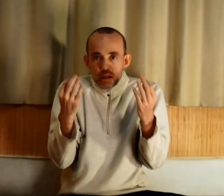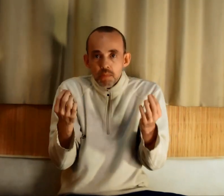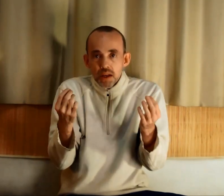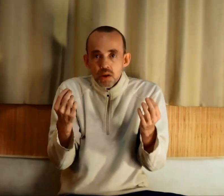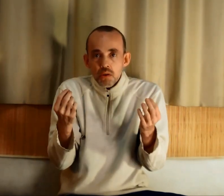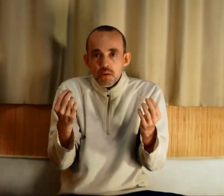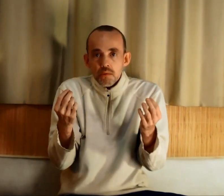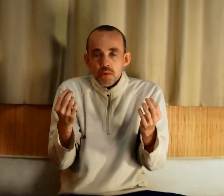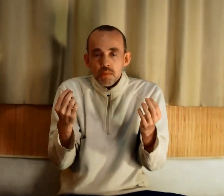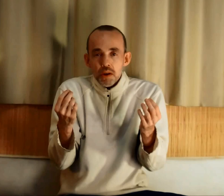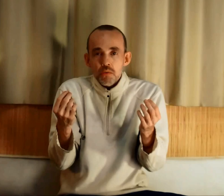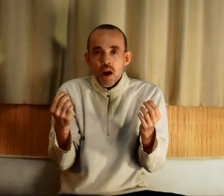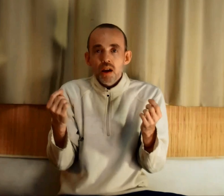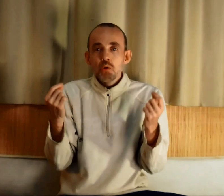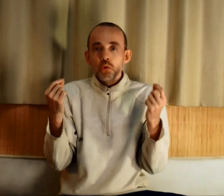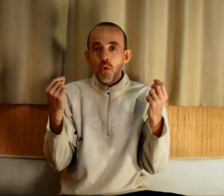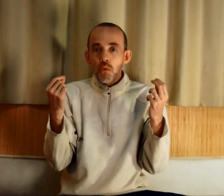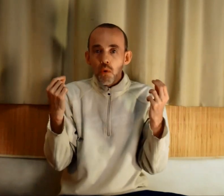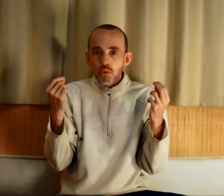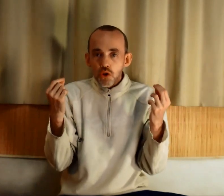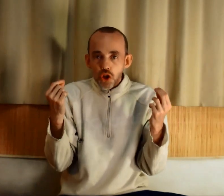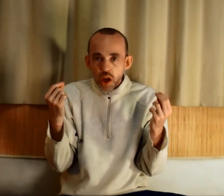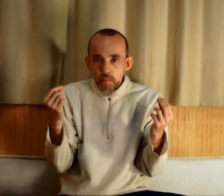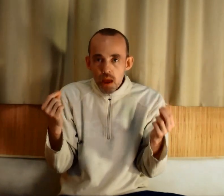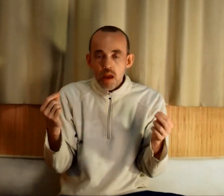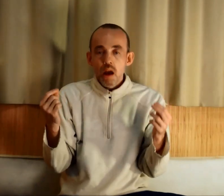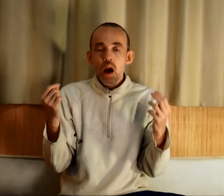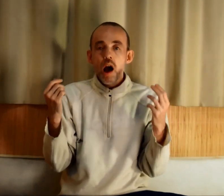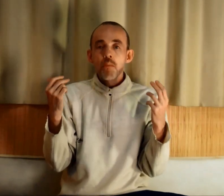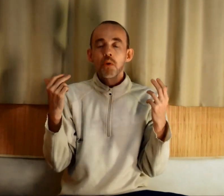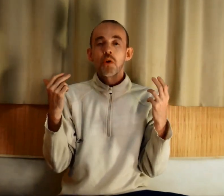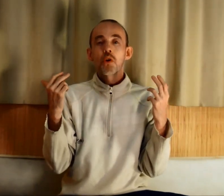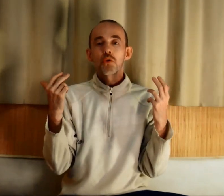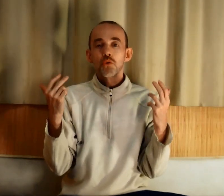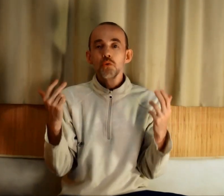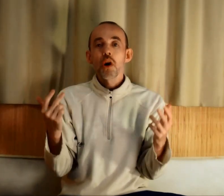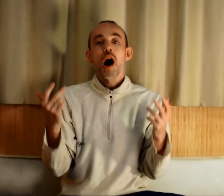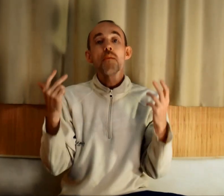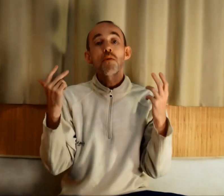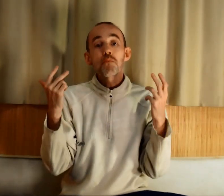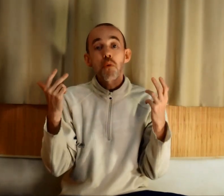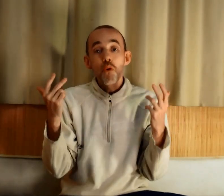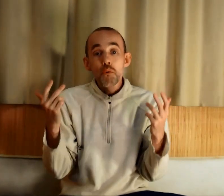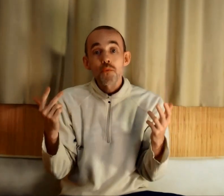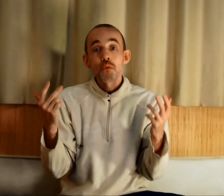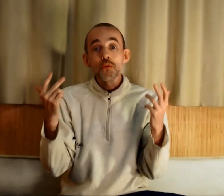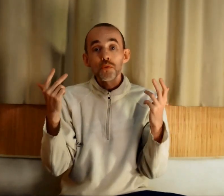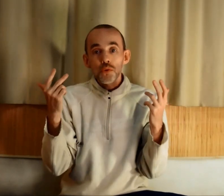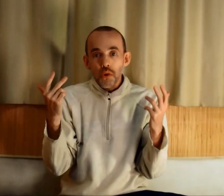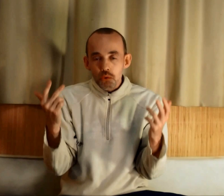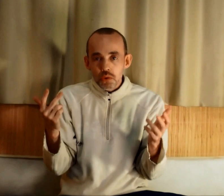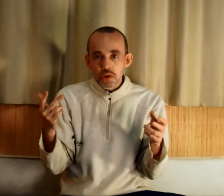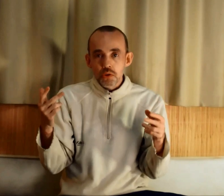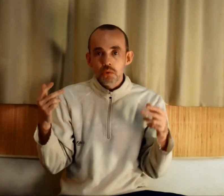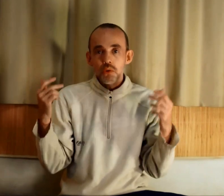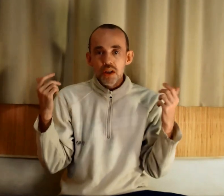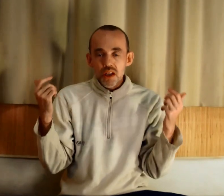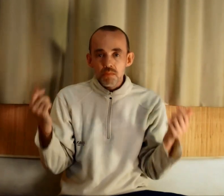ces personnes vont s'apercevoir qu'elles ne trouveront jamais un bonheur durable, profond, sans condition, dans les